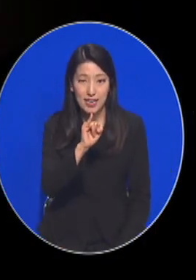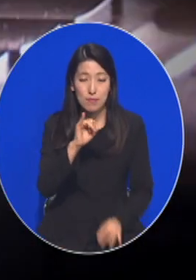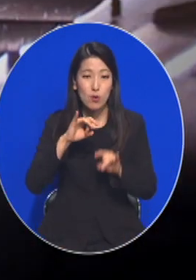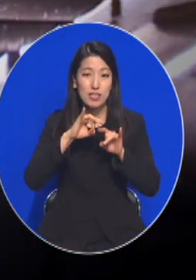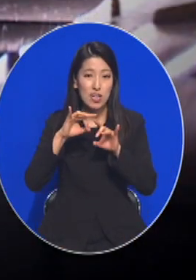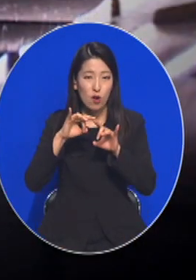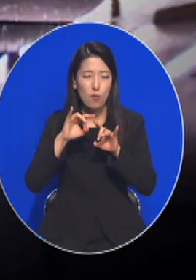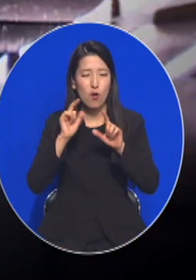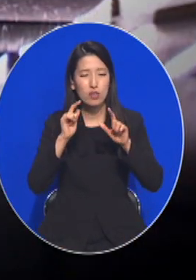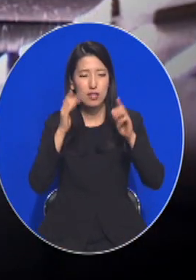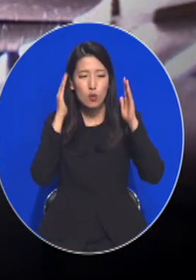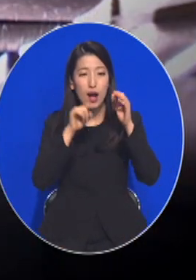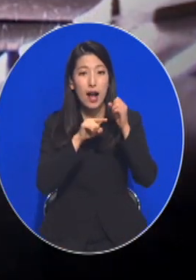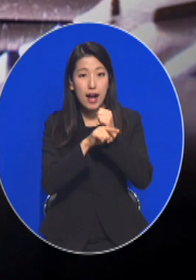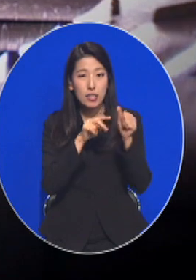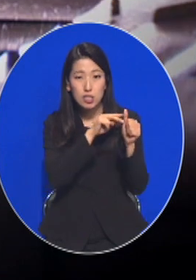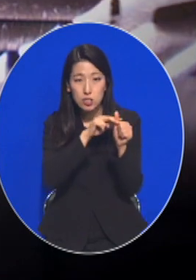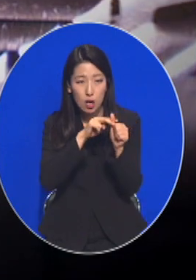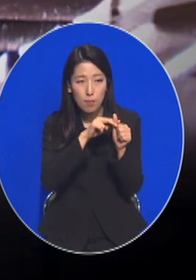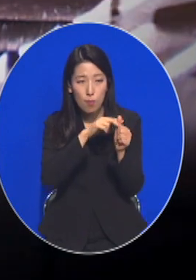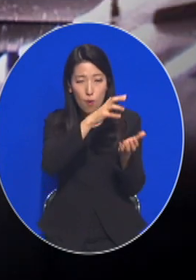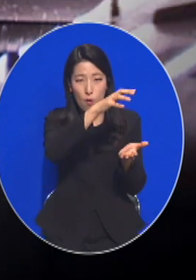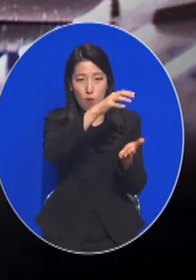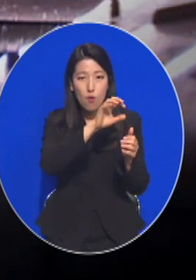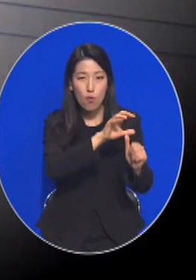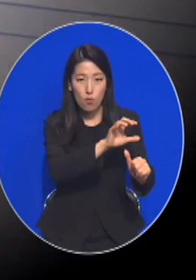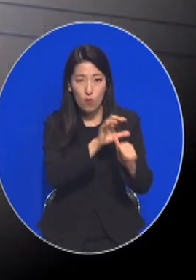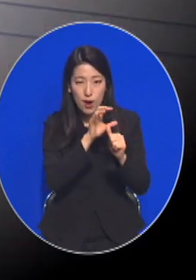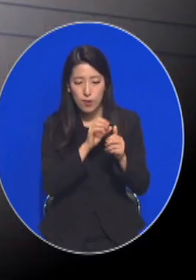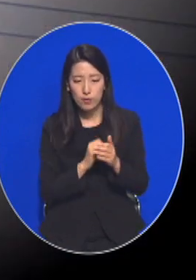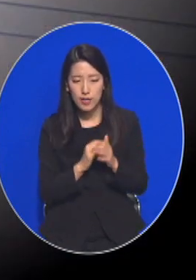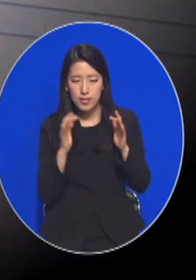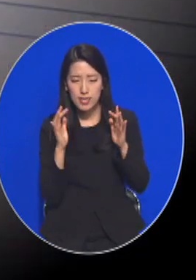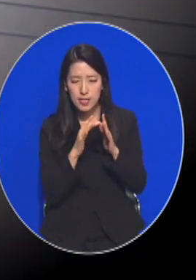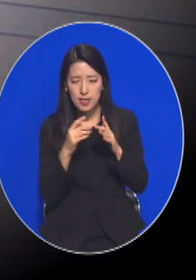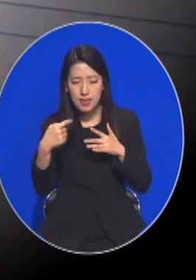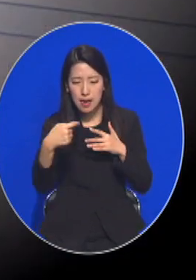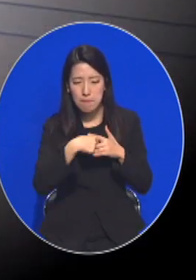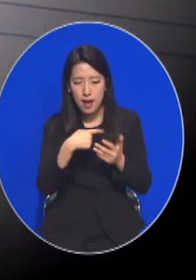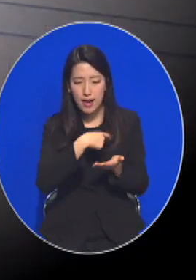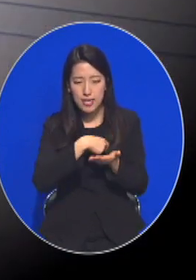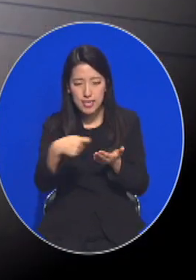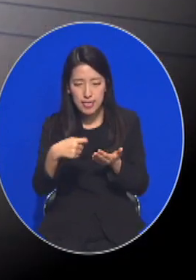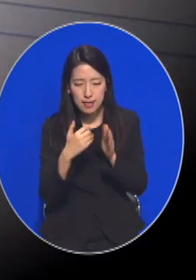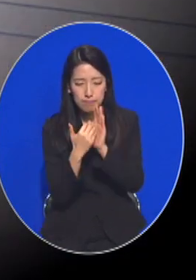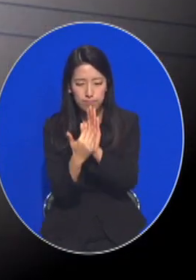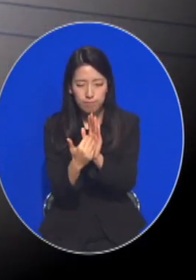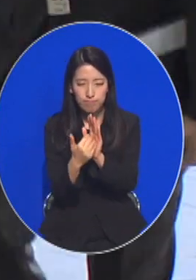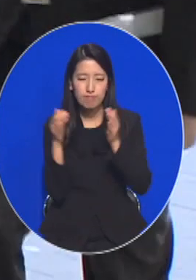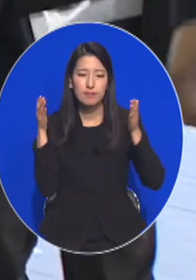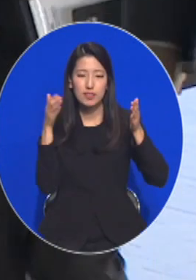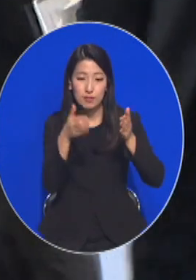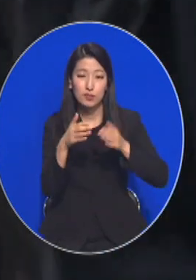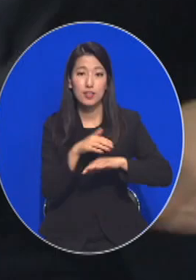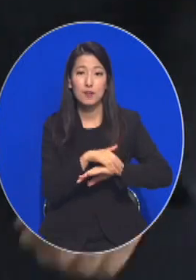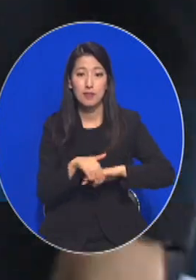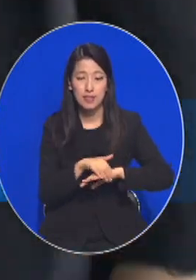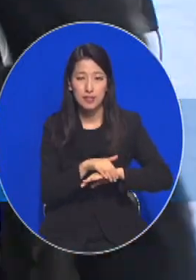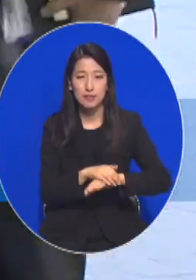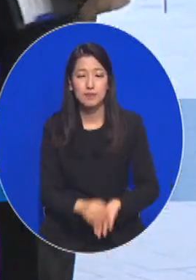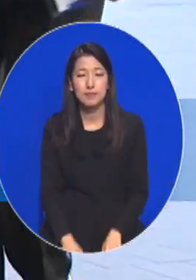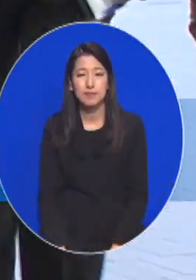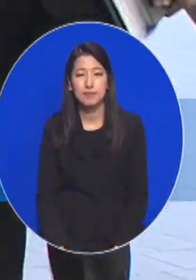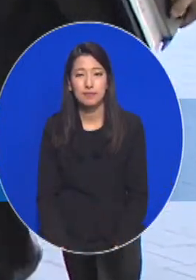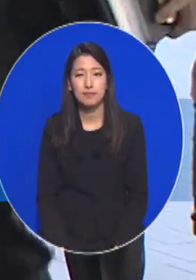과학정보 역량을 강화하고 해킹, 사이버 테러 대응에 역량을 집중하겠다고 밝혔습니다. 추미애